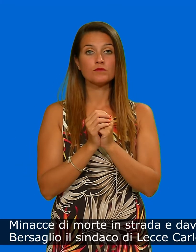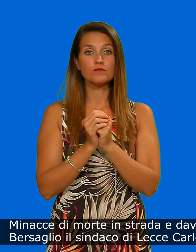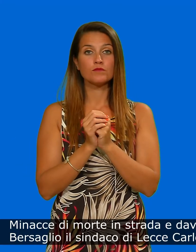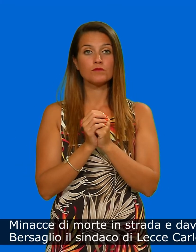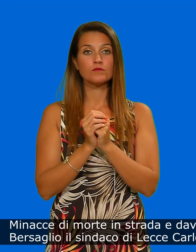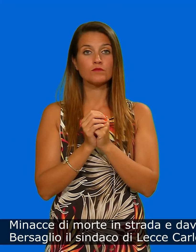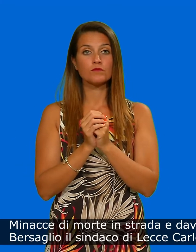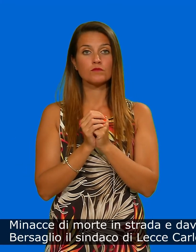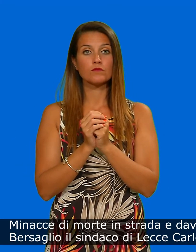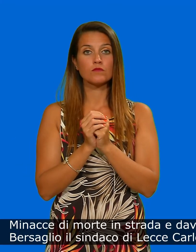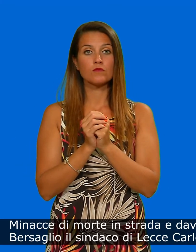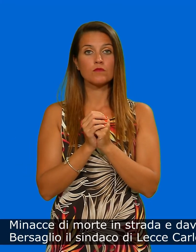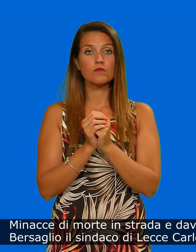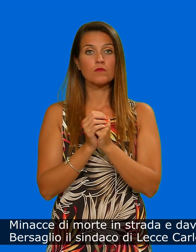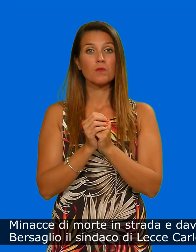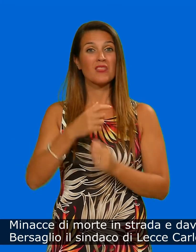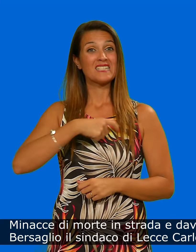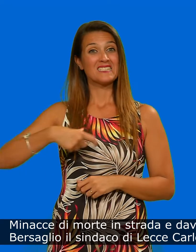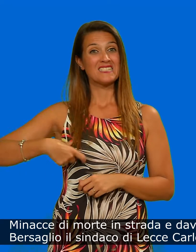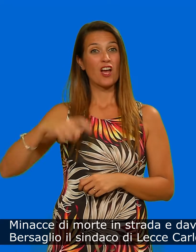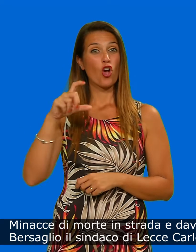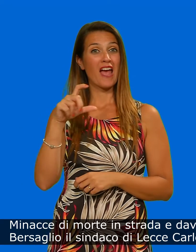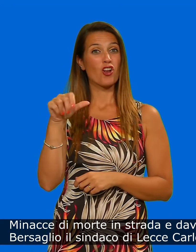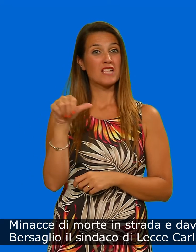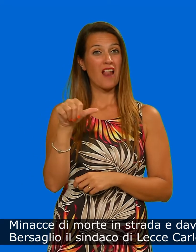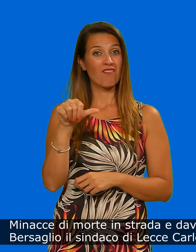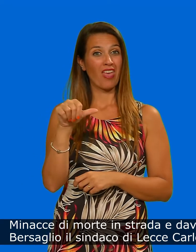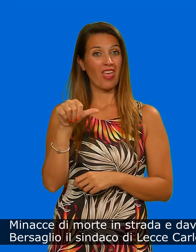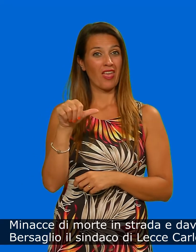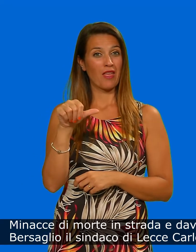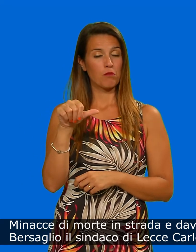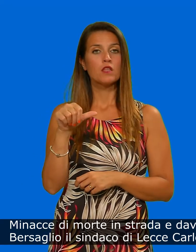Minacce di morte in strada e davanti ai numerosi testimoni.